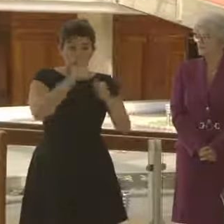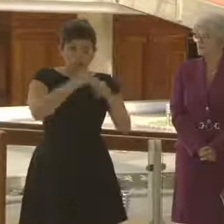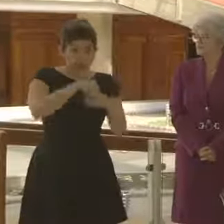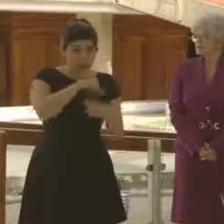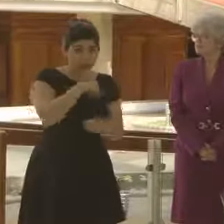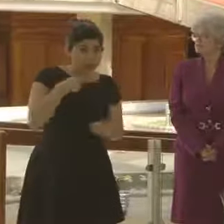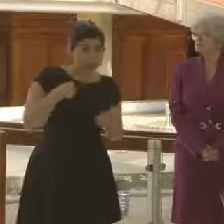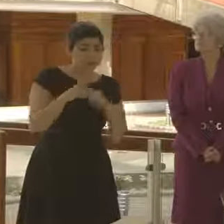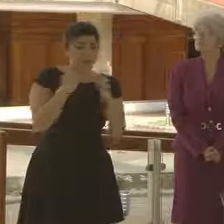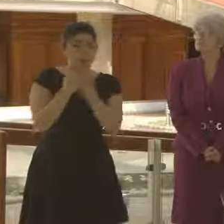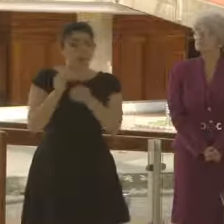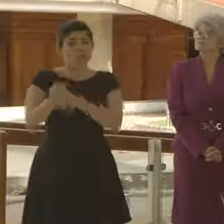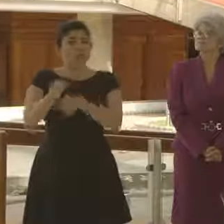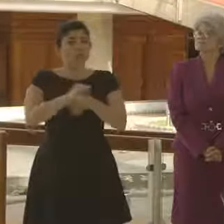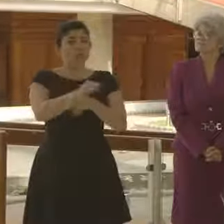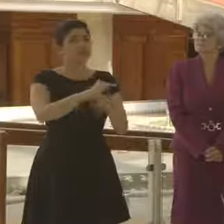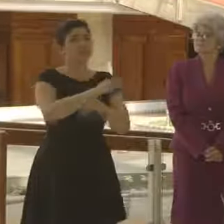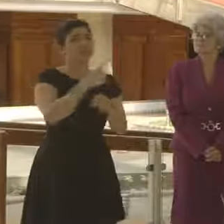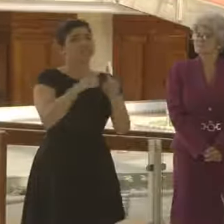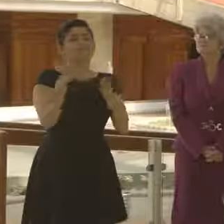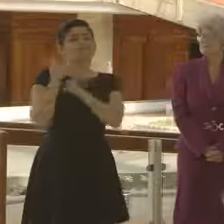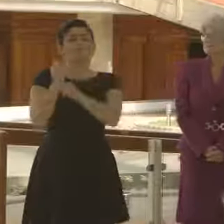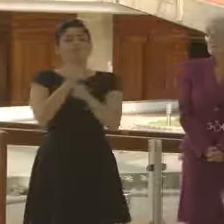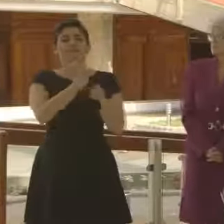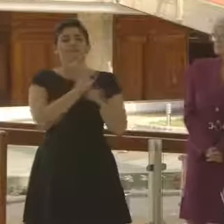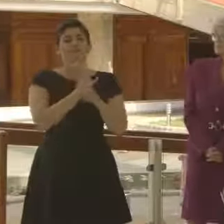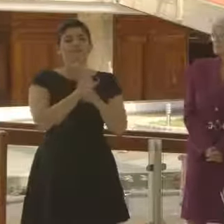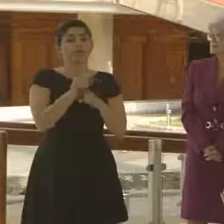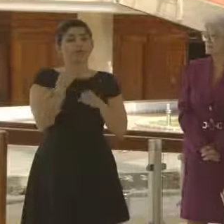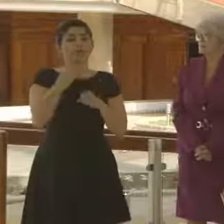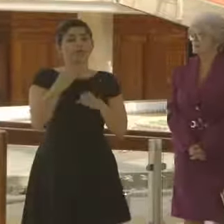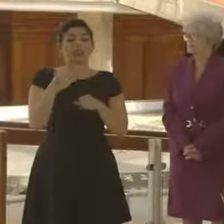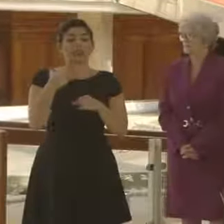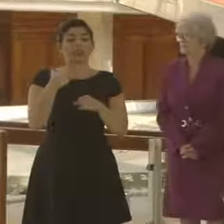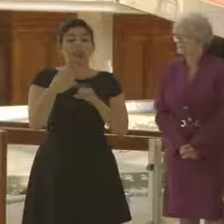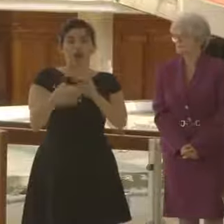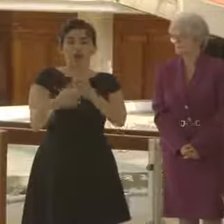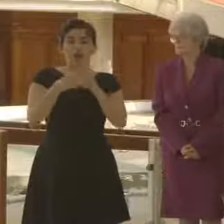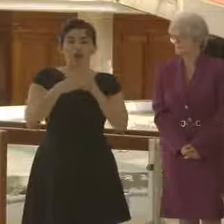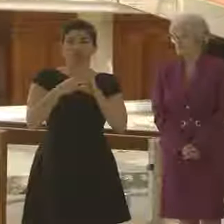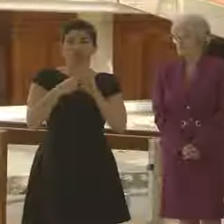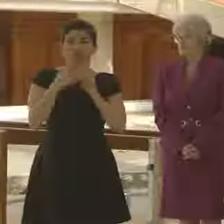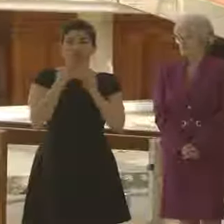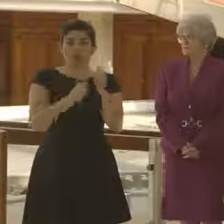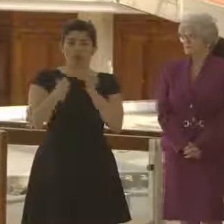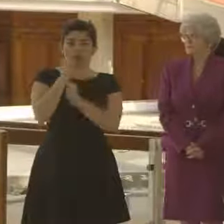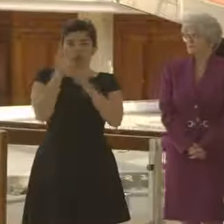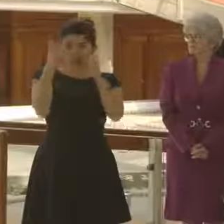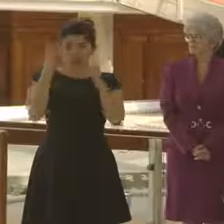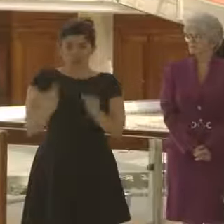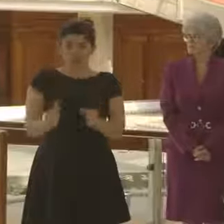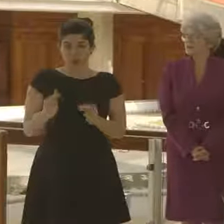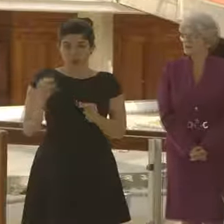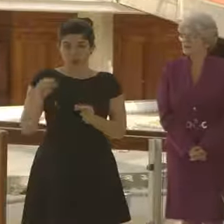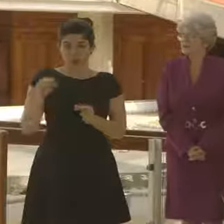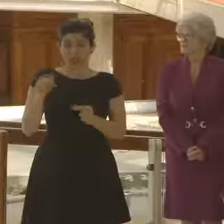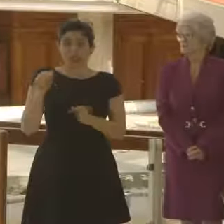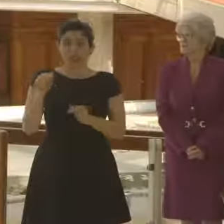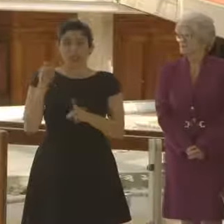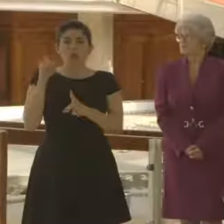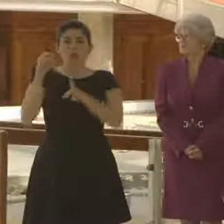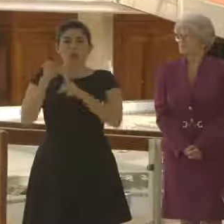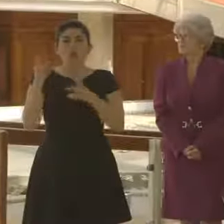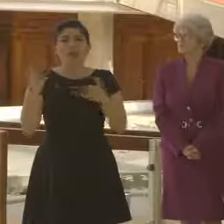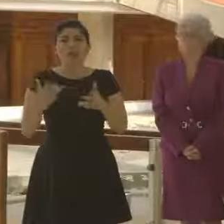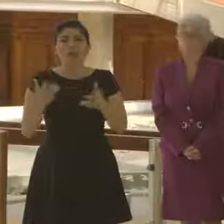órganos desconcentrados y entidades cubiertas por el ámbito de la autoridad presupuestaria, cuyo propósito sea